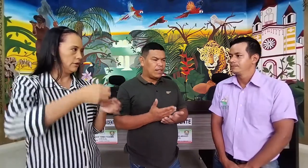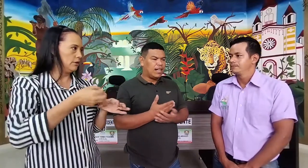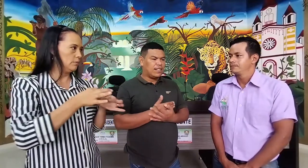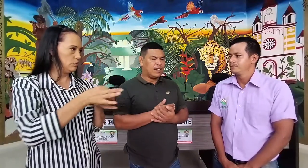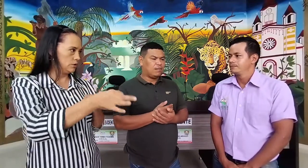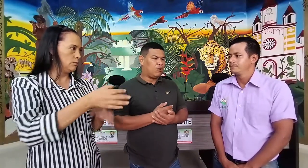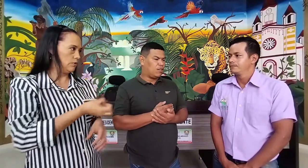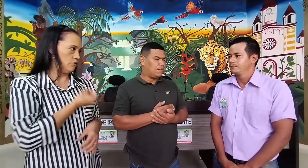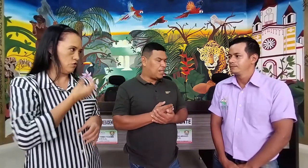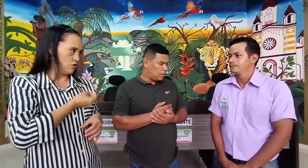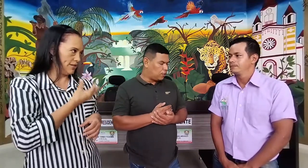gracias por esta invitación.